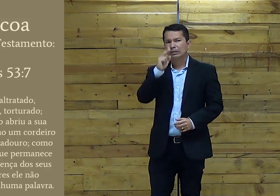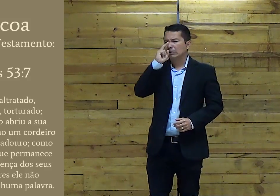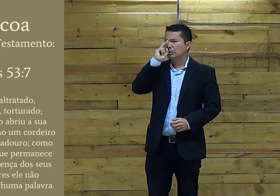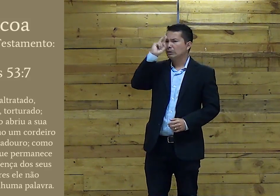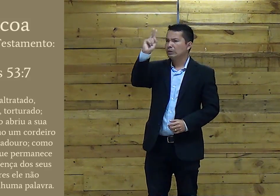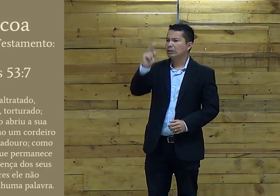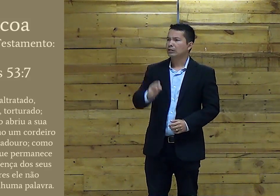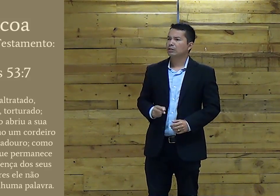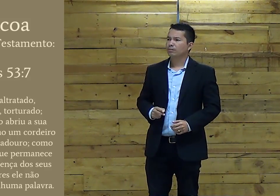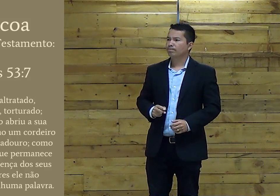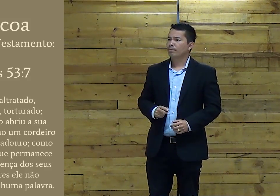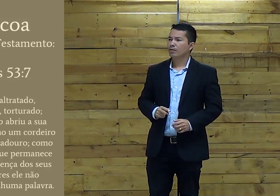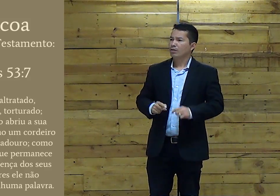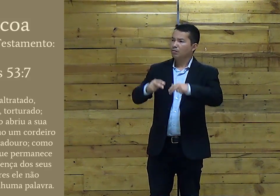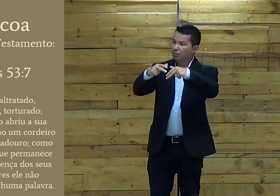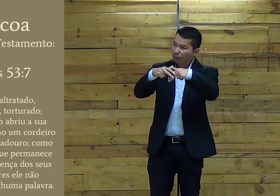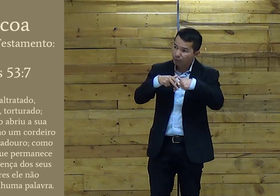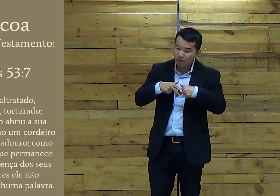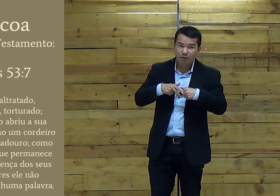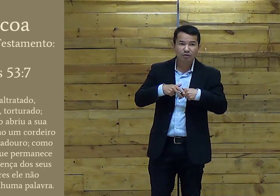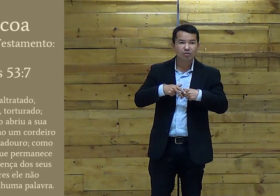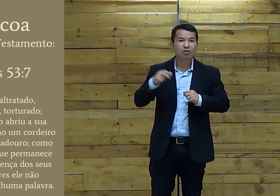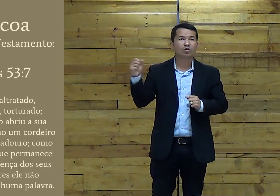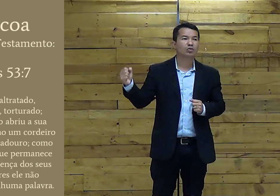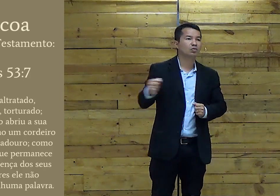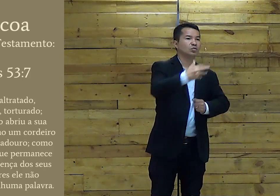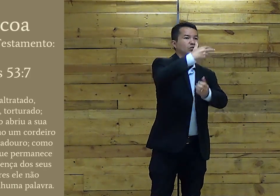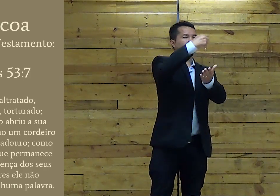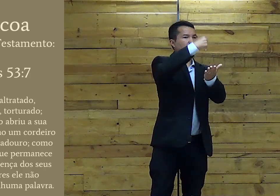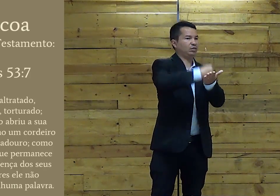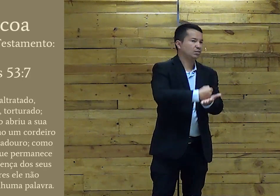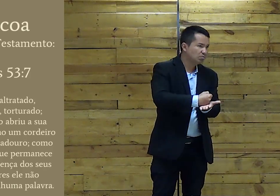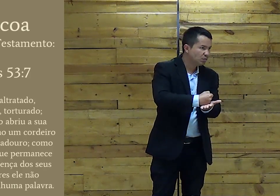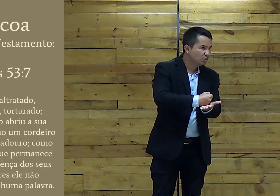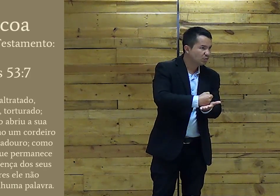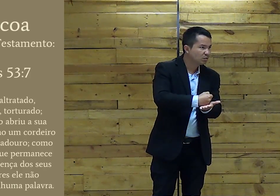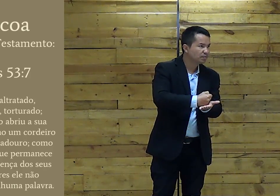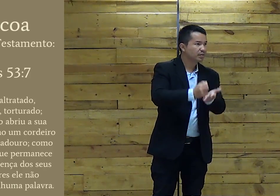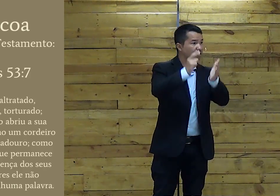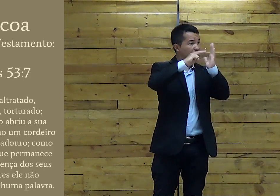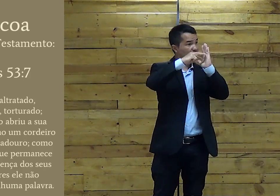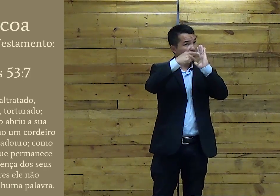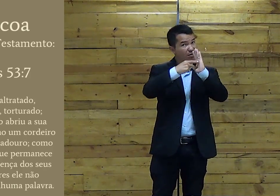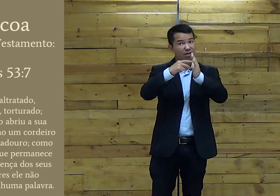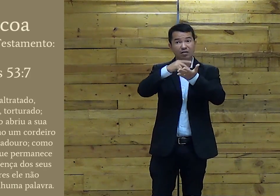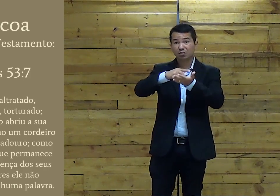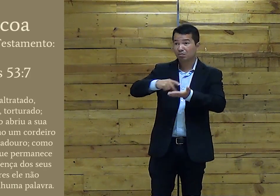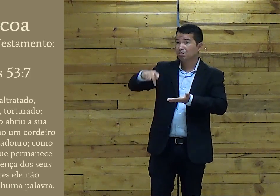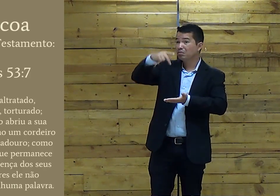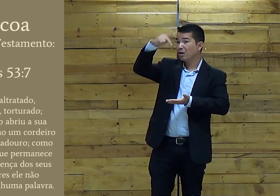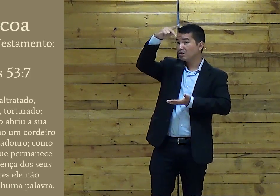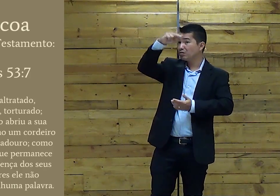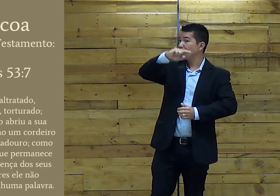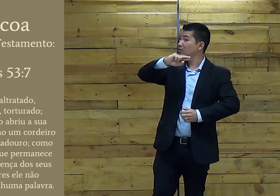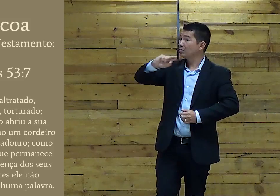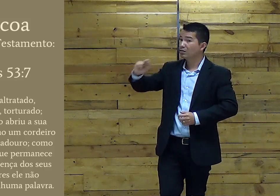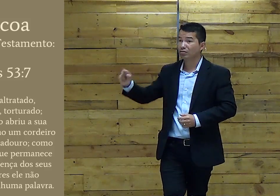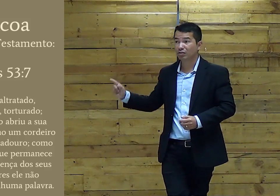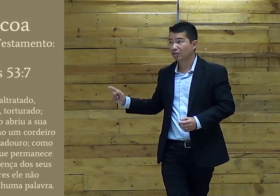Que pesado Que forte Essa mensagem Né? Porque o Novo Testamento Nos mostra isso